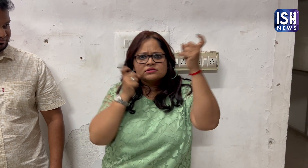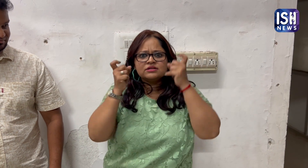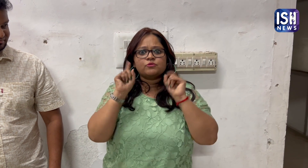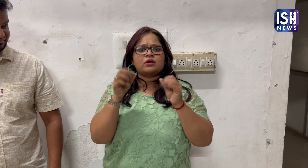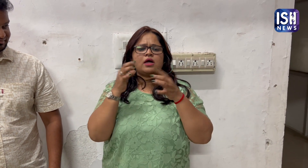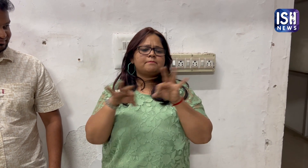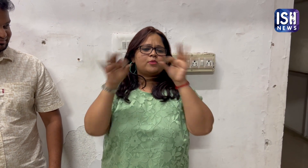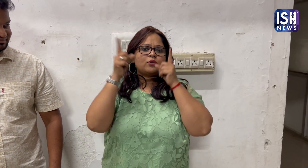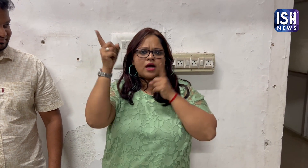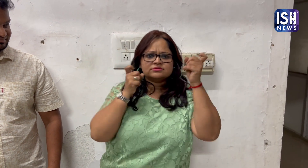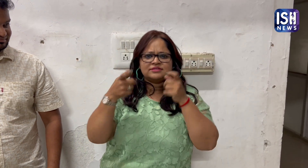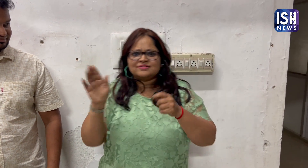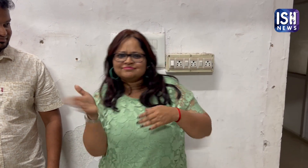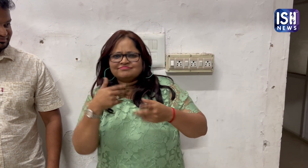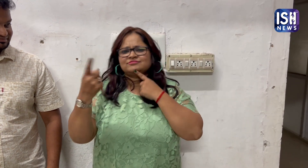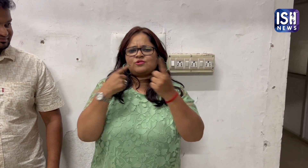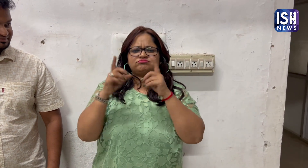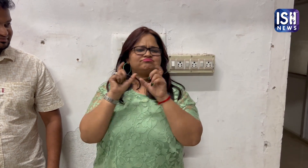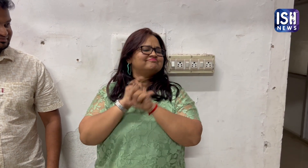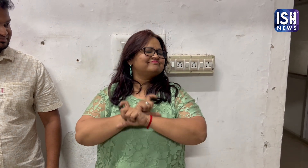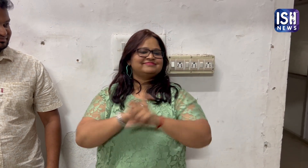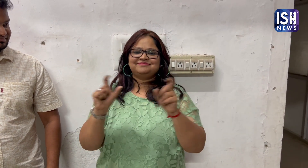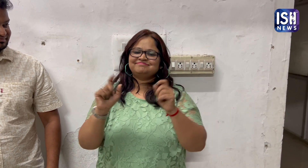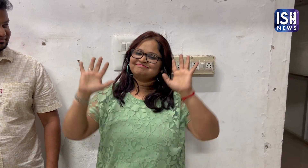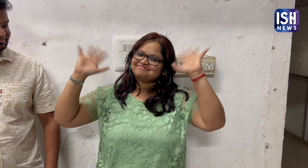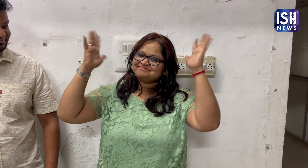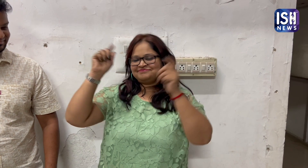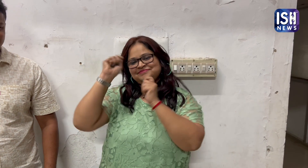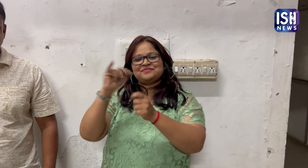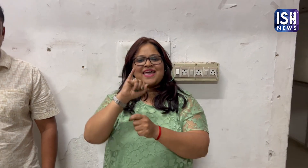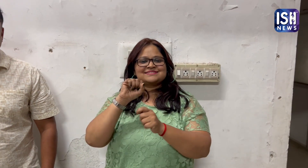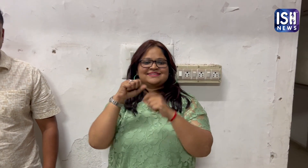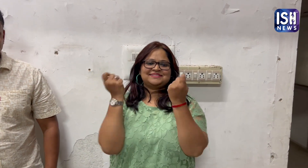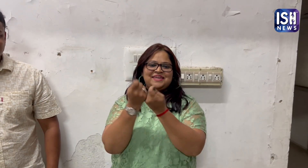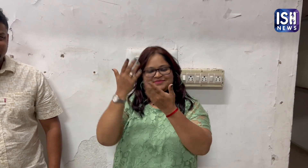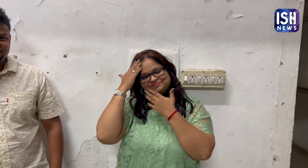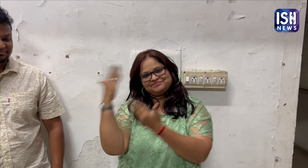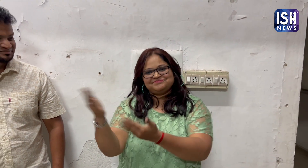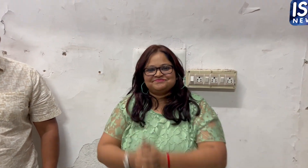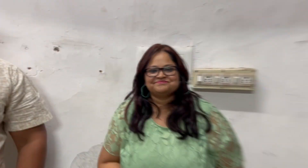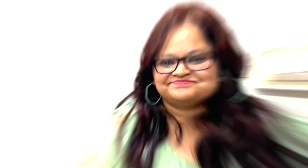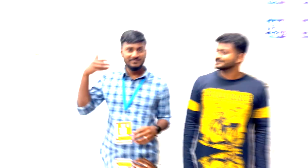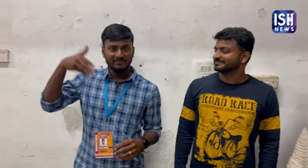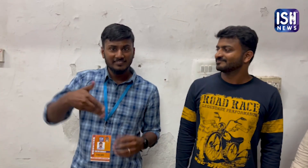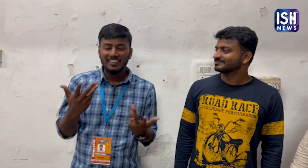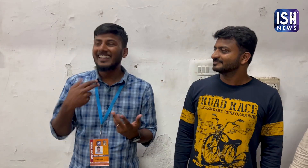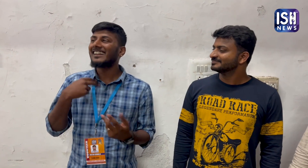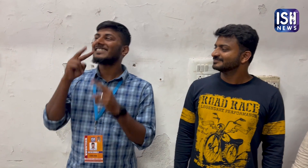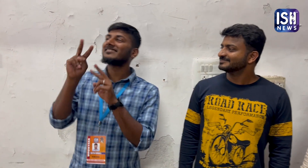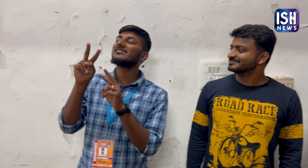मुझे प्रेणा मिली थी सांकेट समझ में आ रहे थे और भावस पश्ट थे तालिया, ISH टीम के लिए सरहना मैंने सब्टाइटल के साथ